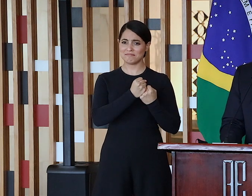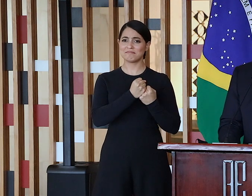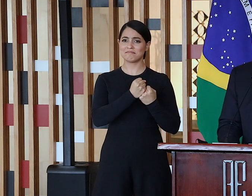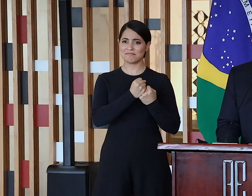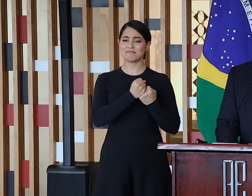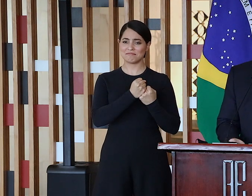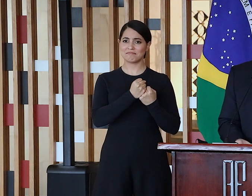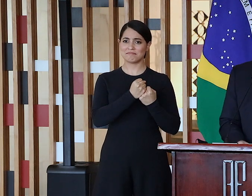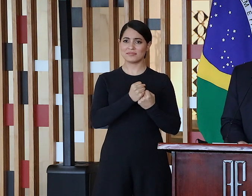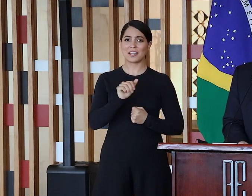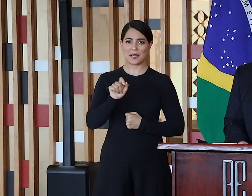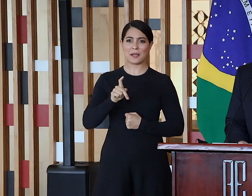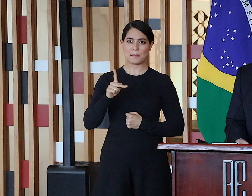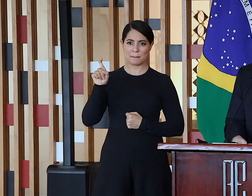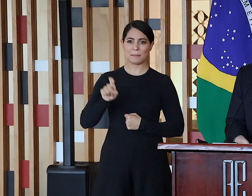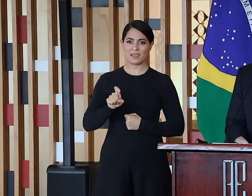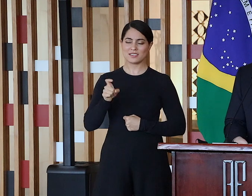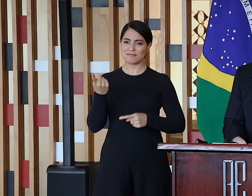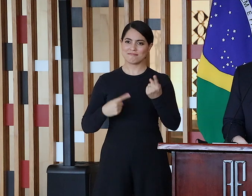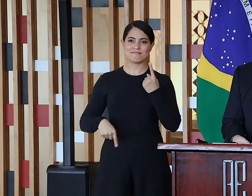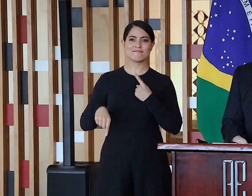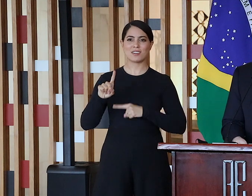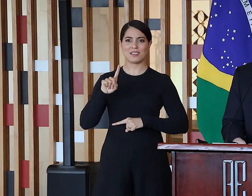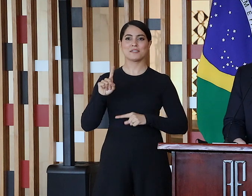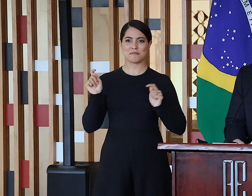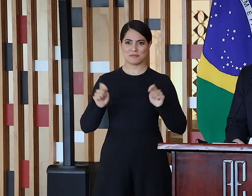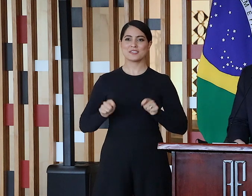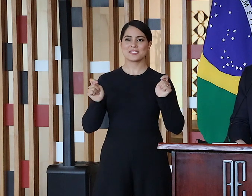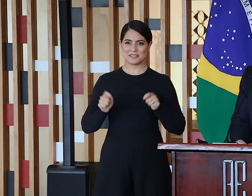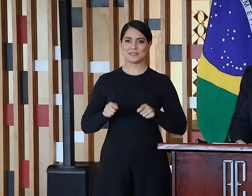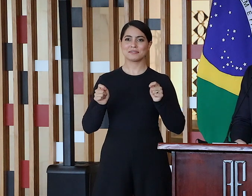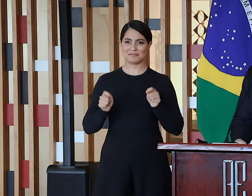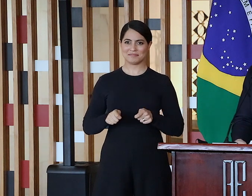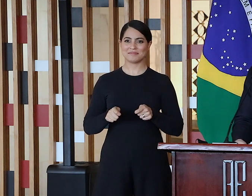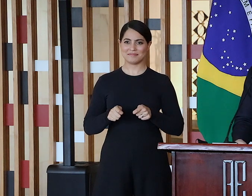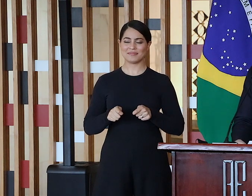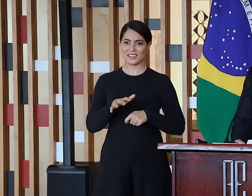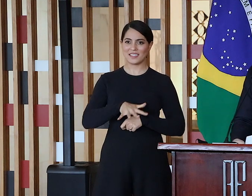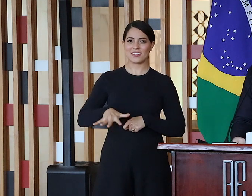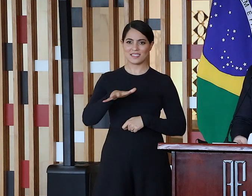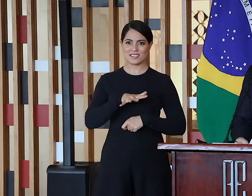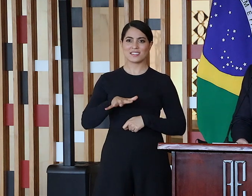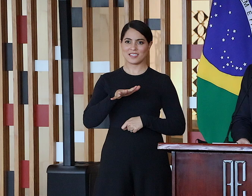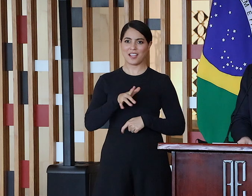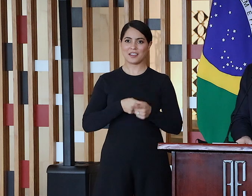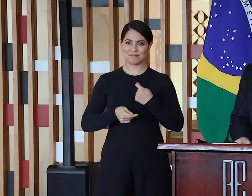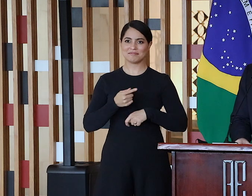suporte de o turno da Apex Brasil na transformação dessas possibilidades em negócios concretos.